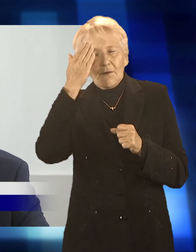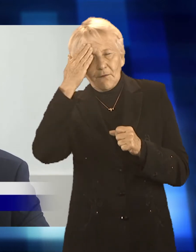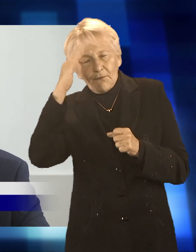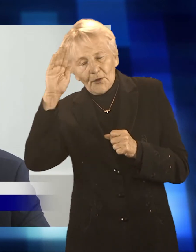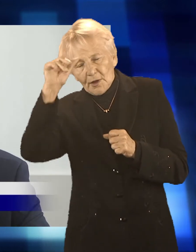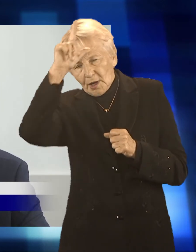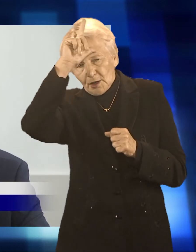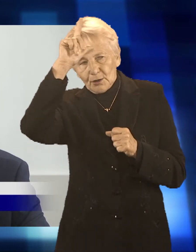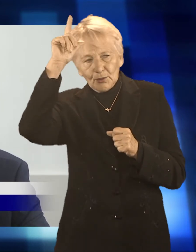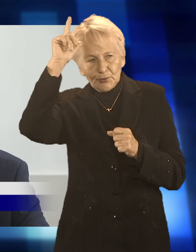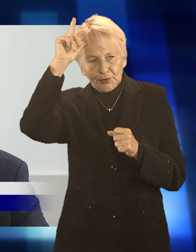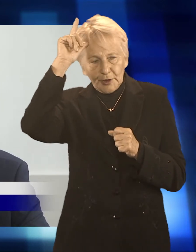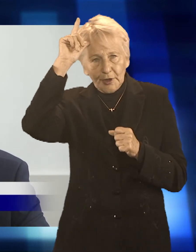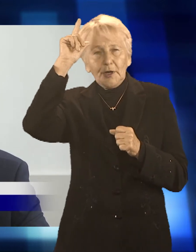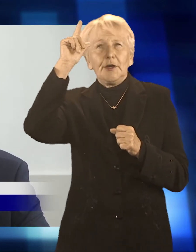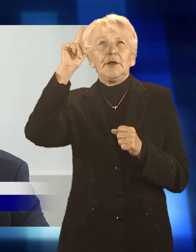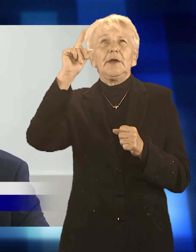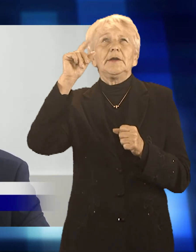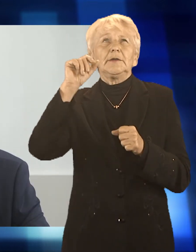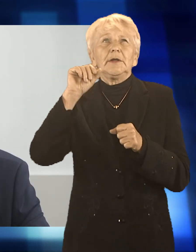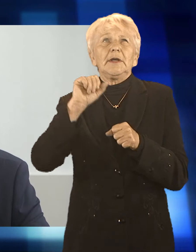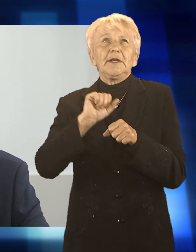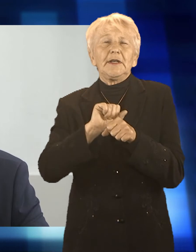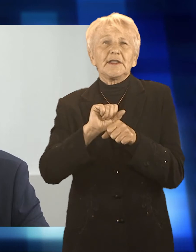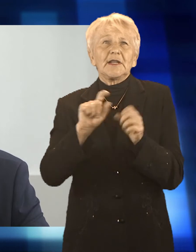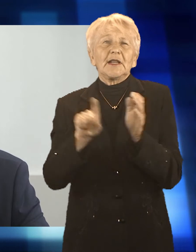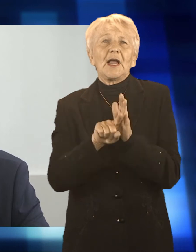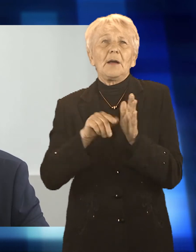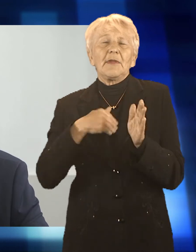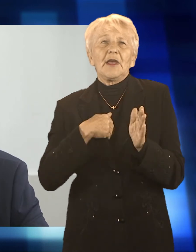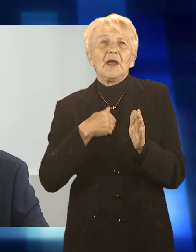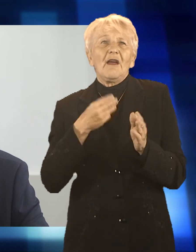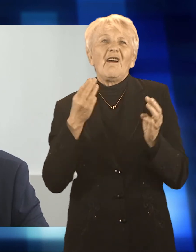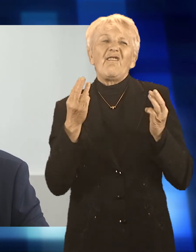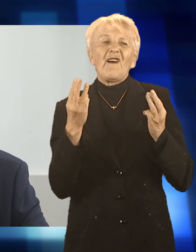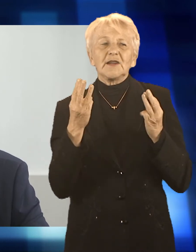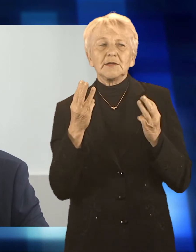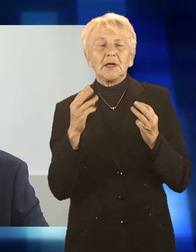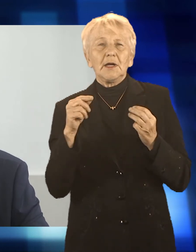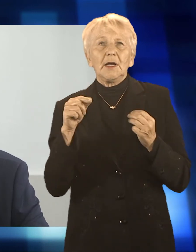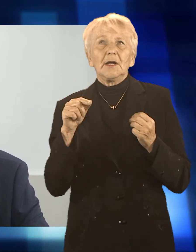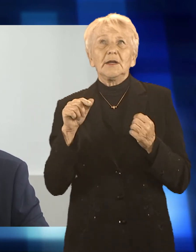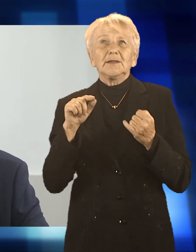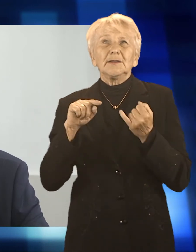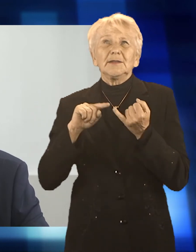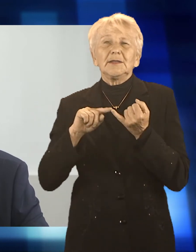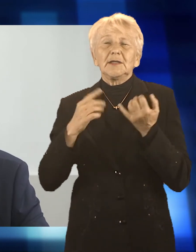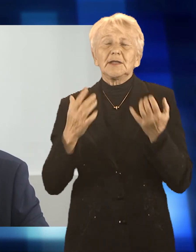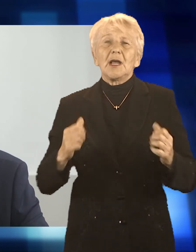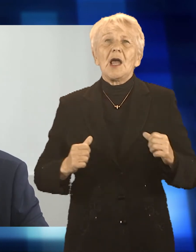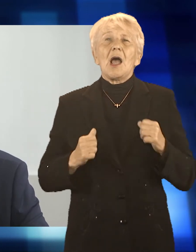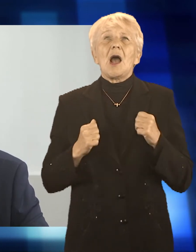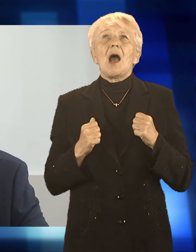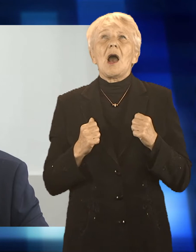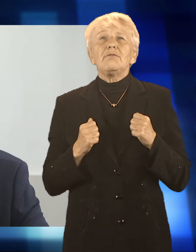także stabilność pracy racibórskiego samorządu oraz dostrzegając potencjał tkwiący